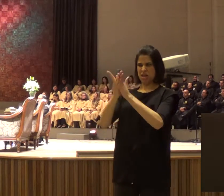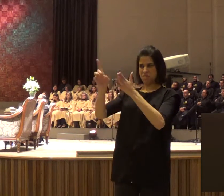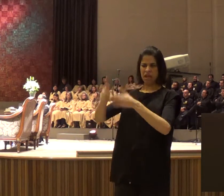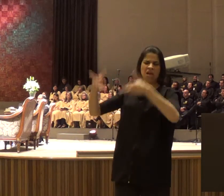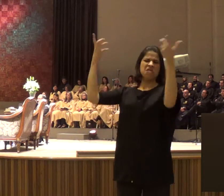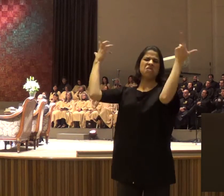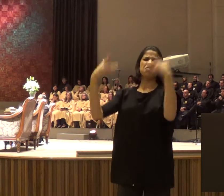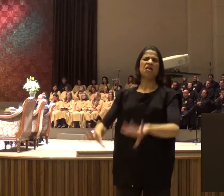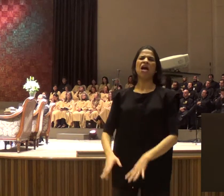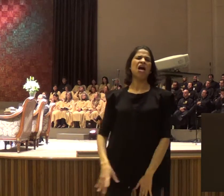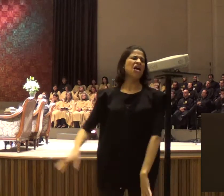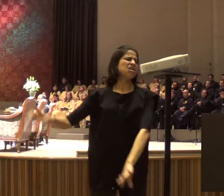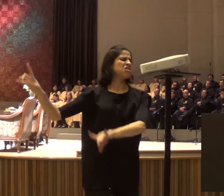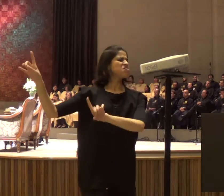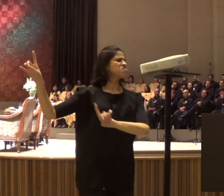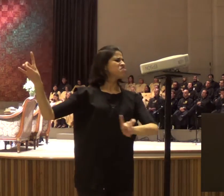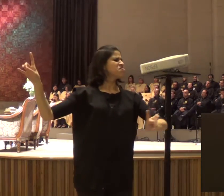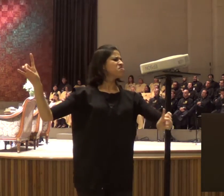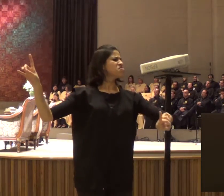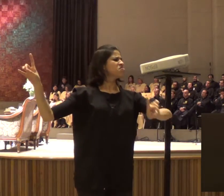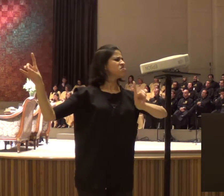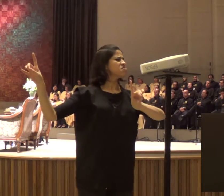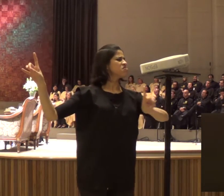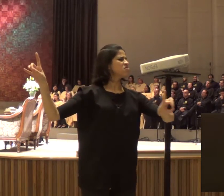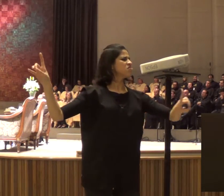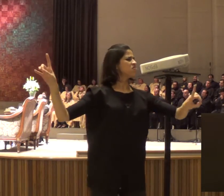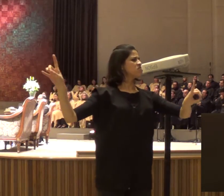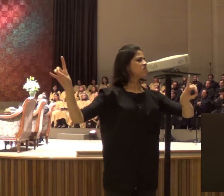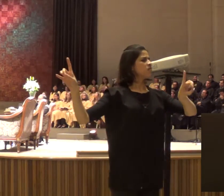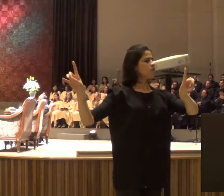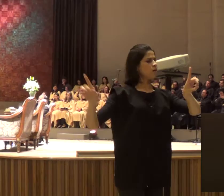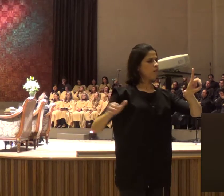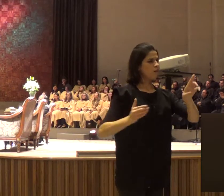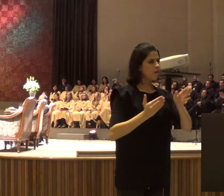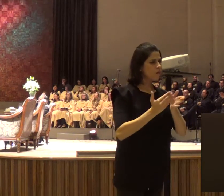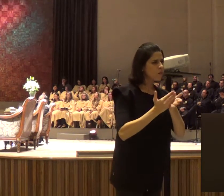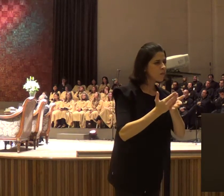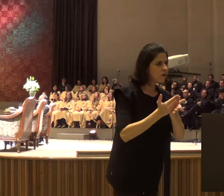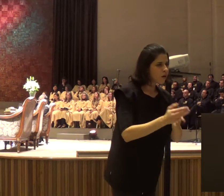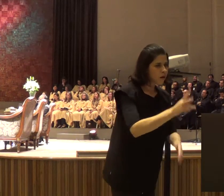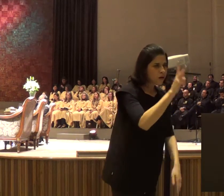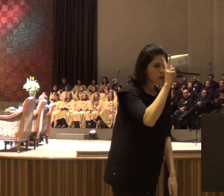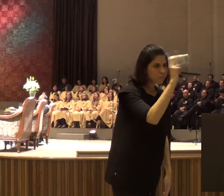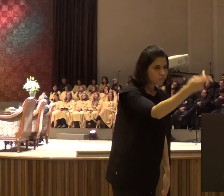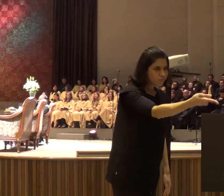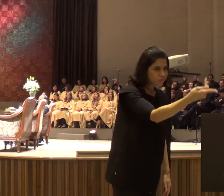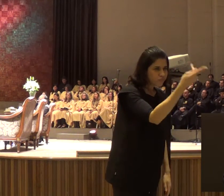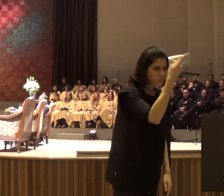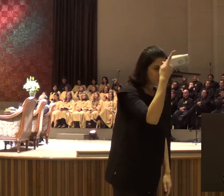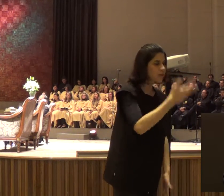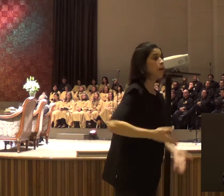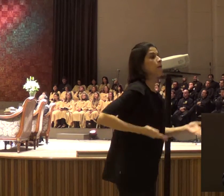a gente, se torna, perturbador, da vida, para nós mesmos, e para os outros, que estão, a nossa volta,